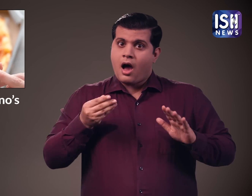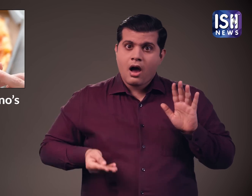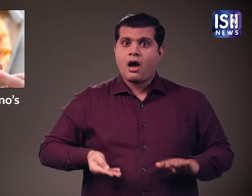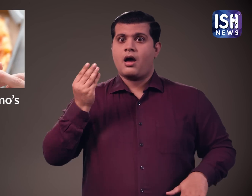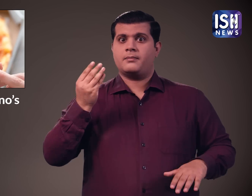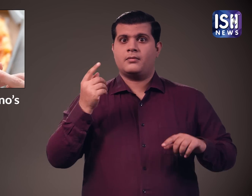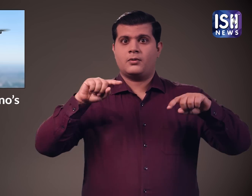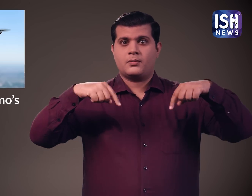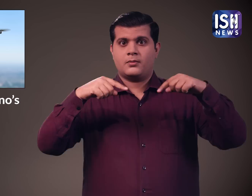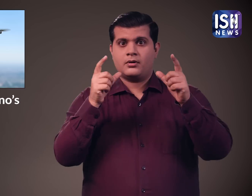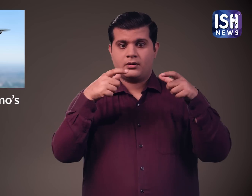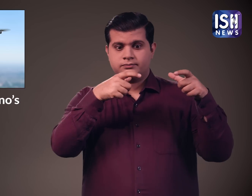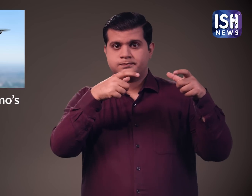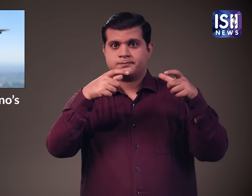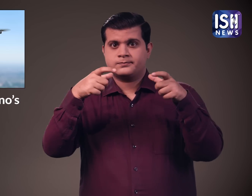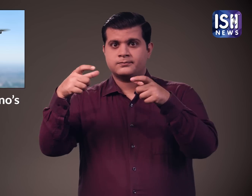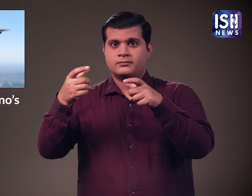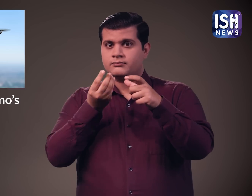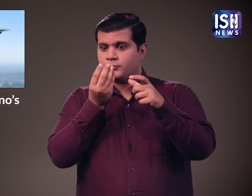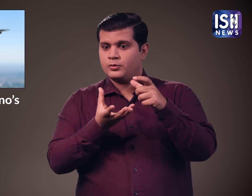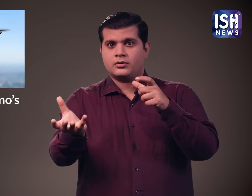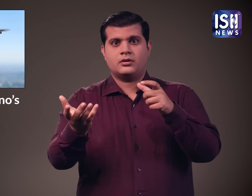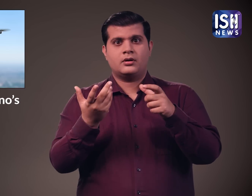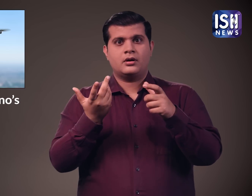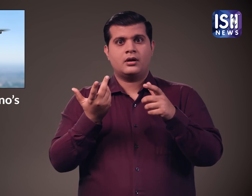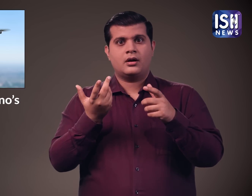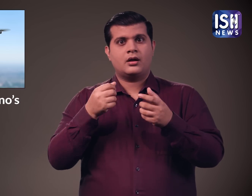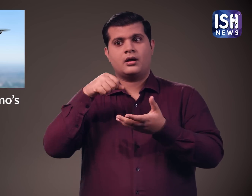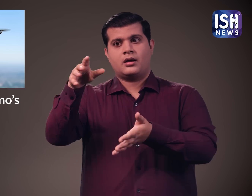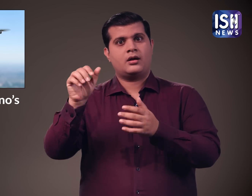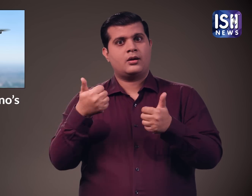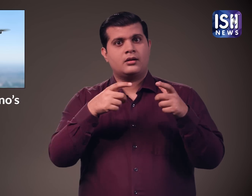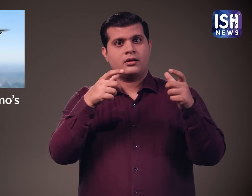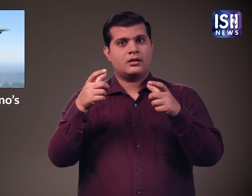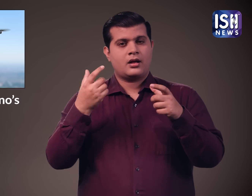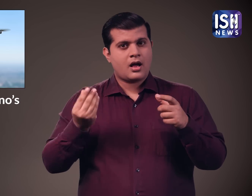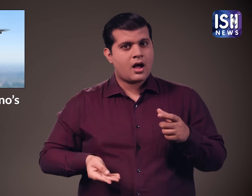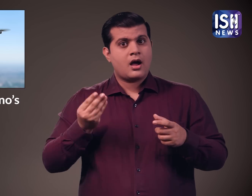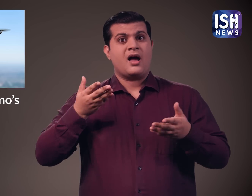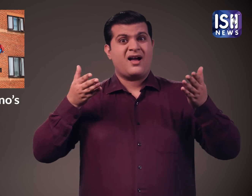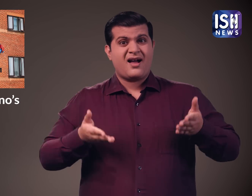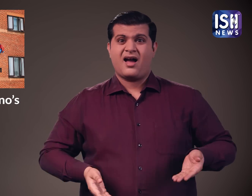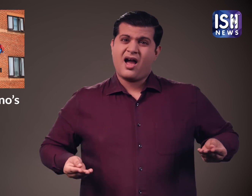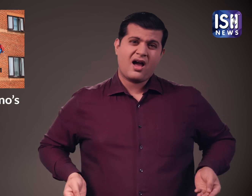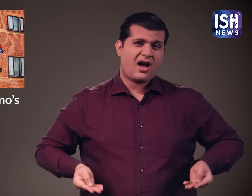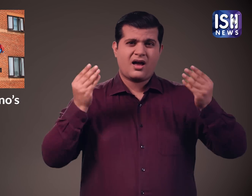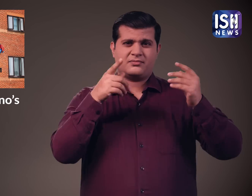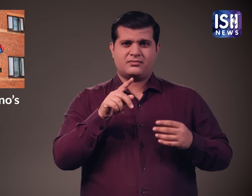अब हमारे पास ड्रोन के माध्यम से भी खाना पुचाया जाता है अब और उन्नती हुई है हैरान है